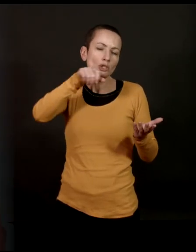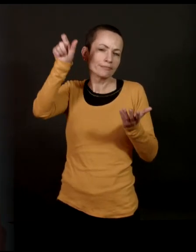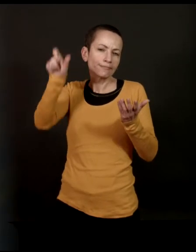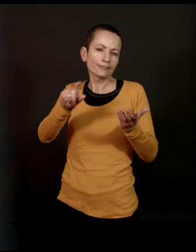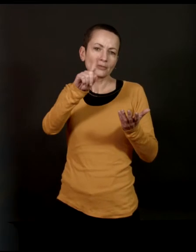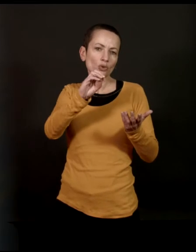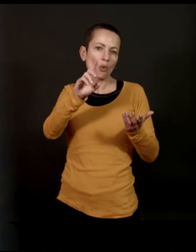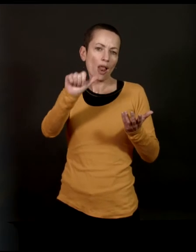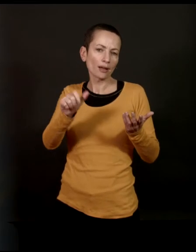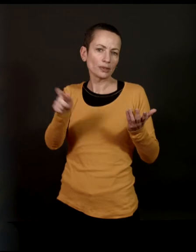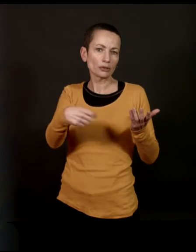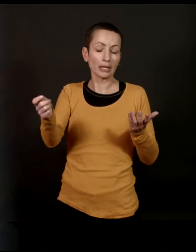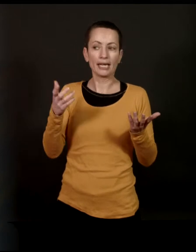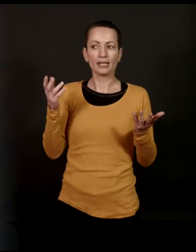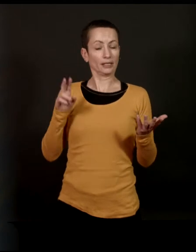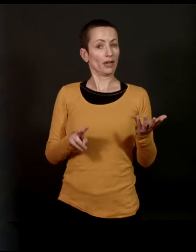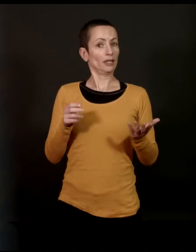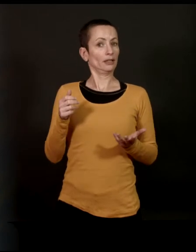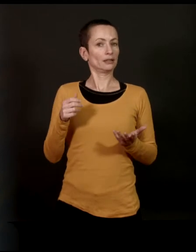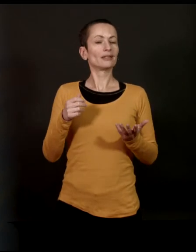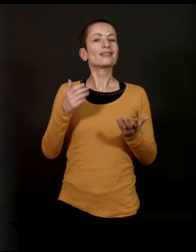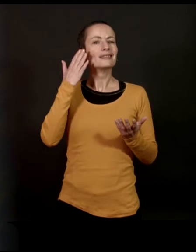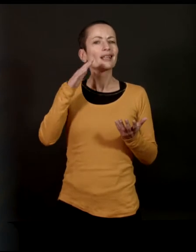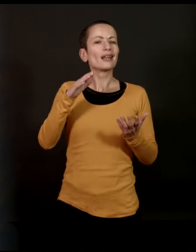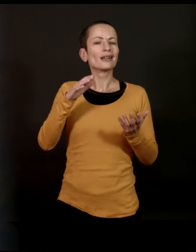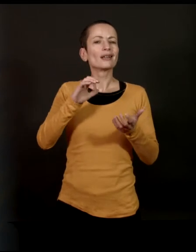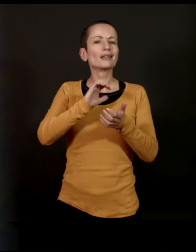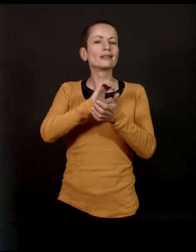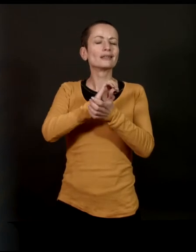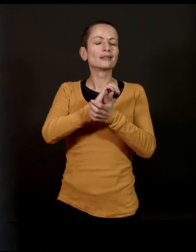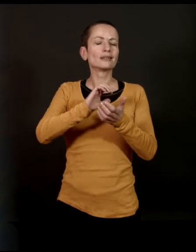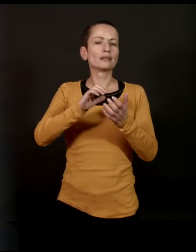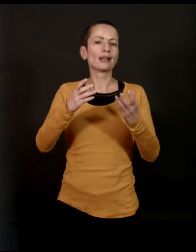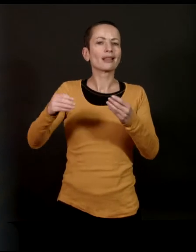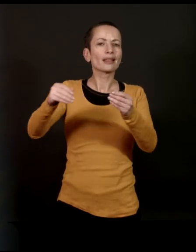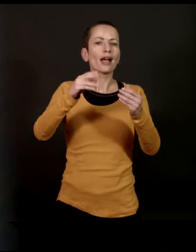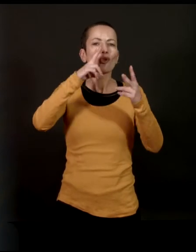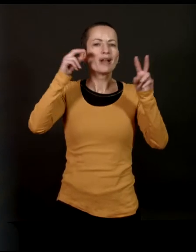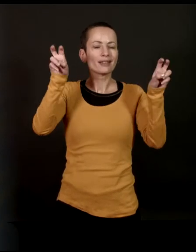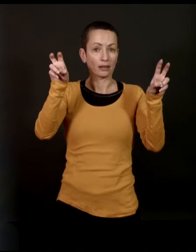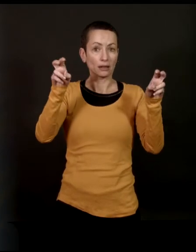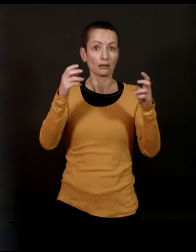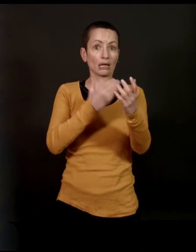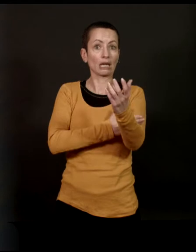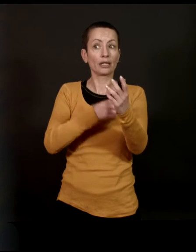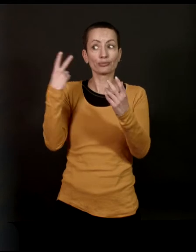J'adore Zola. Et c'est vrai que Terre humaine, donc la collection Terre humaine, a publié les carnets d'enquête de Zola.